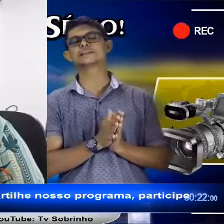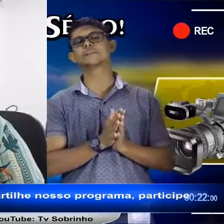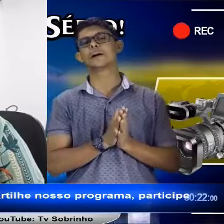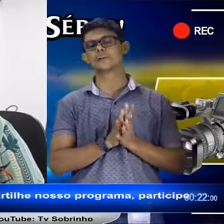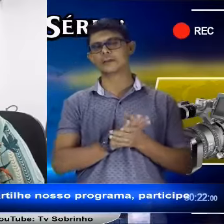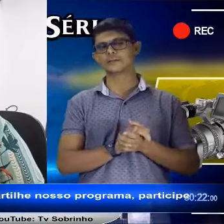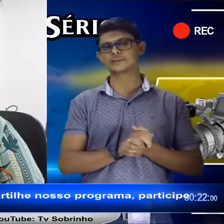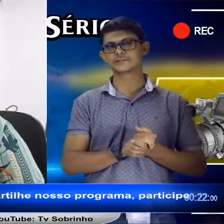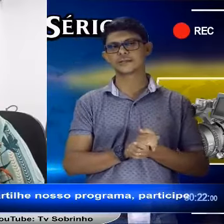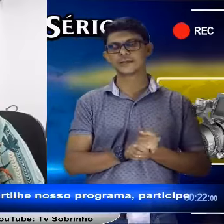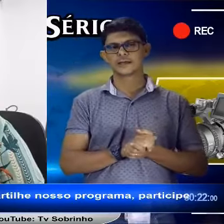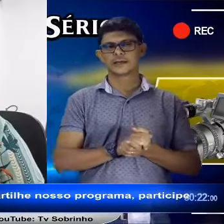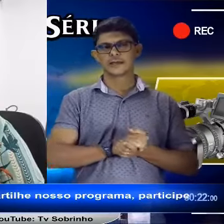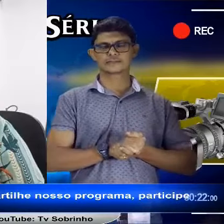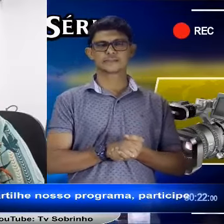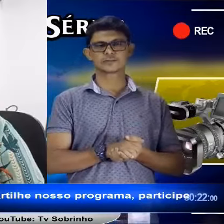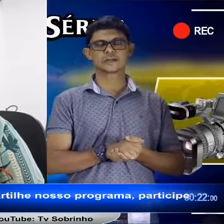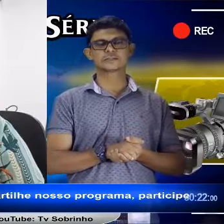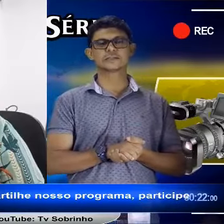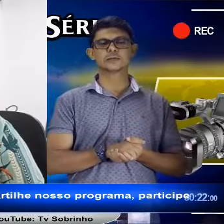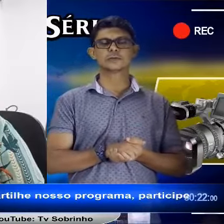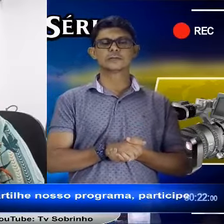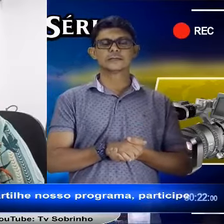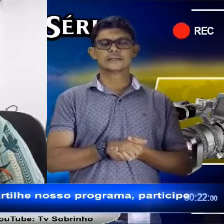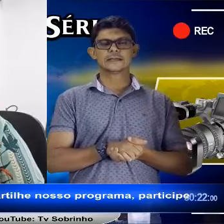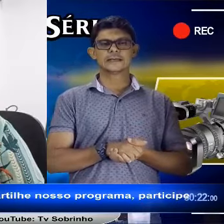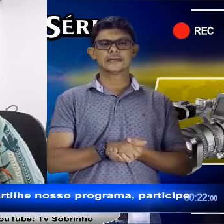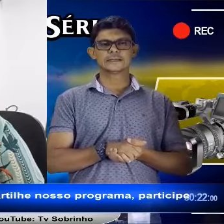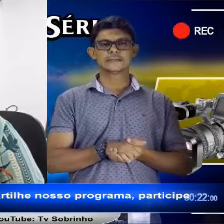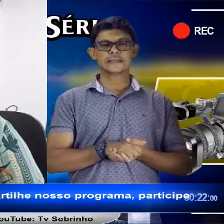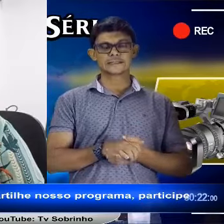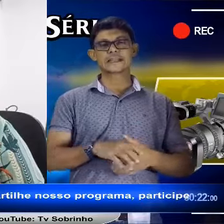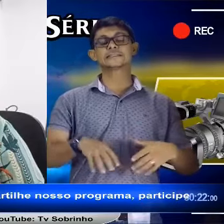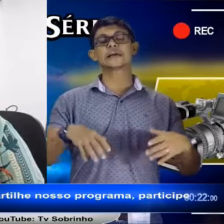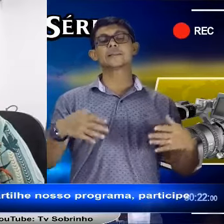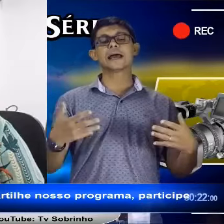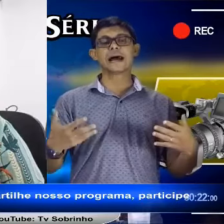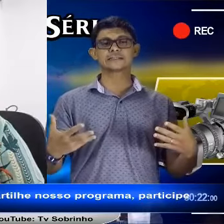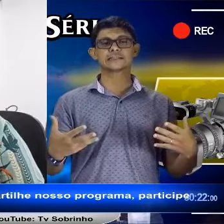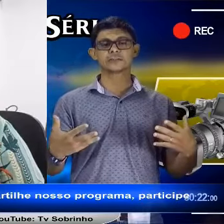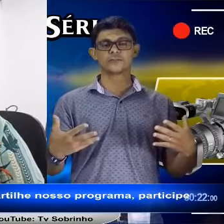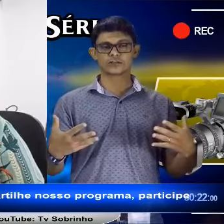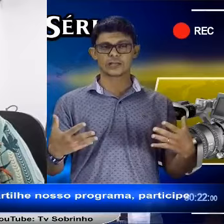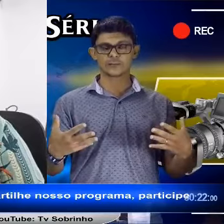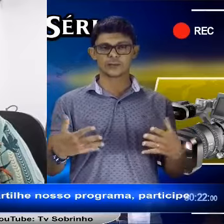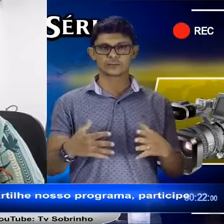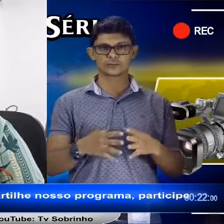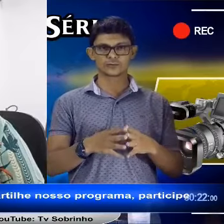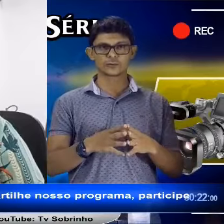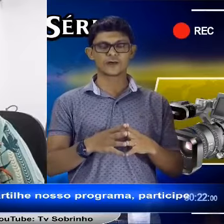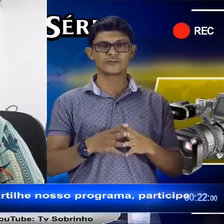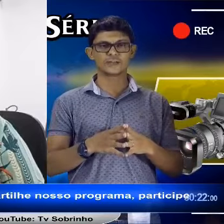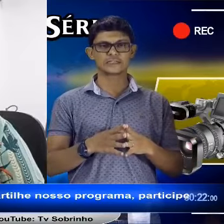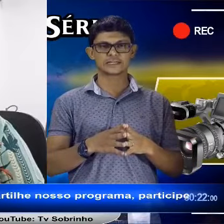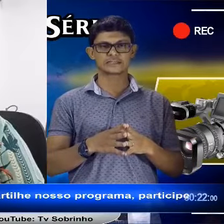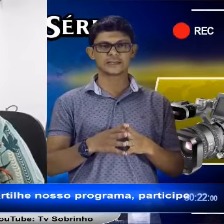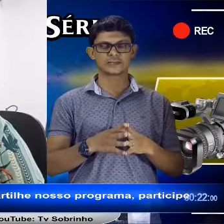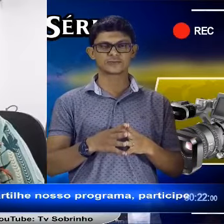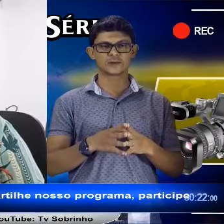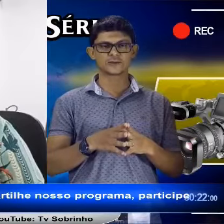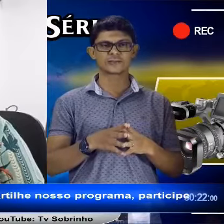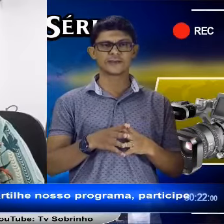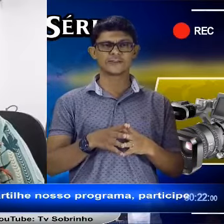principalmente, essa situação desta ameaça de fechamento de uma via de